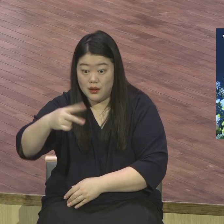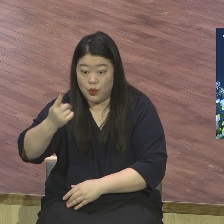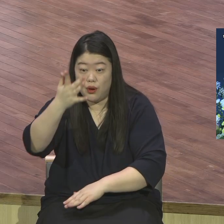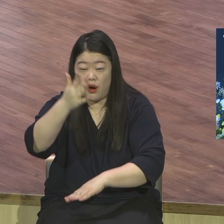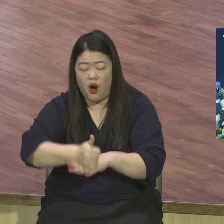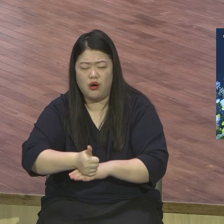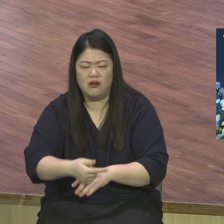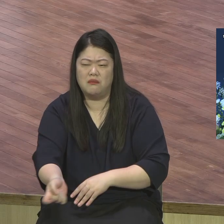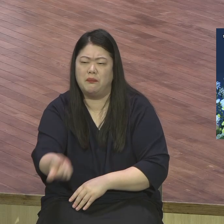난다.